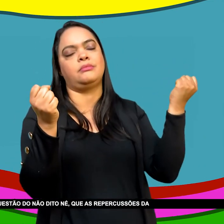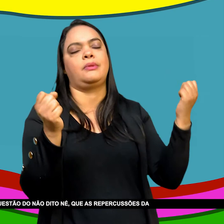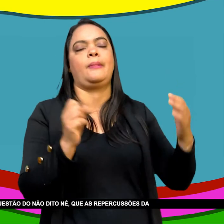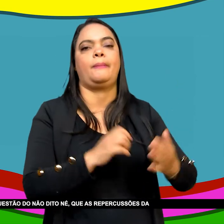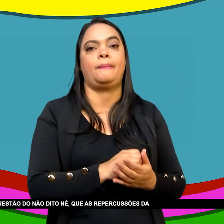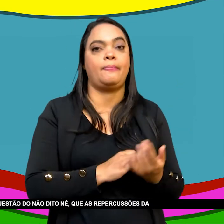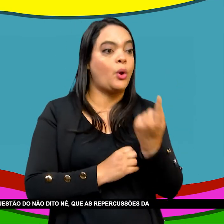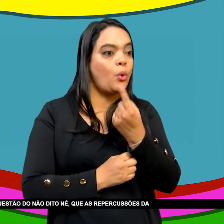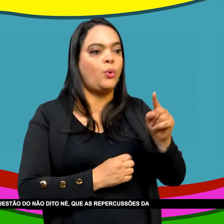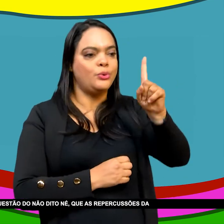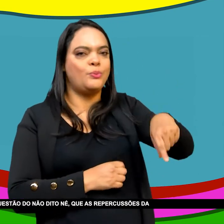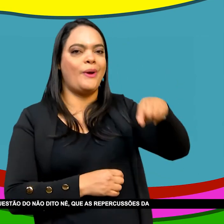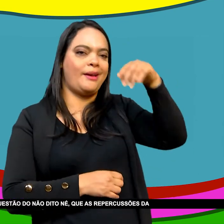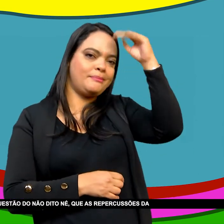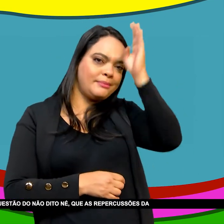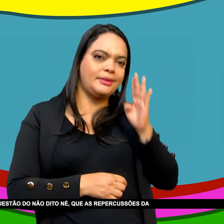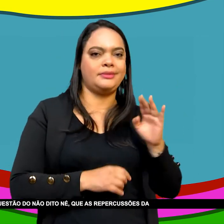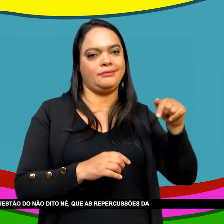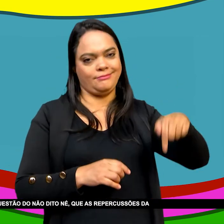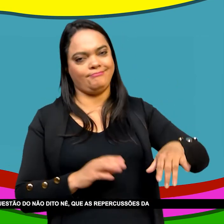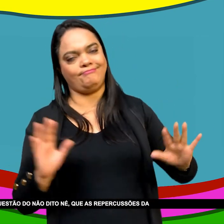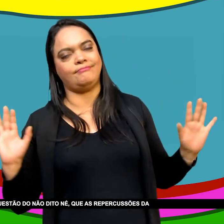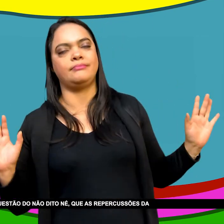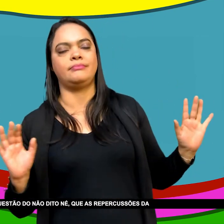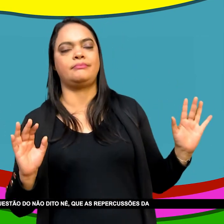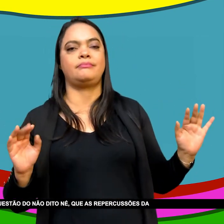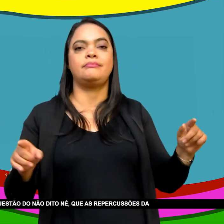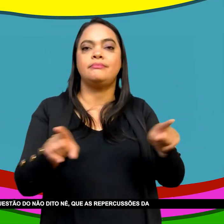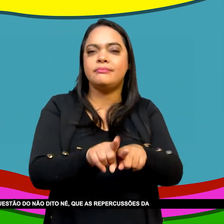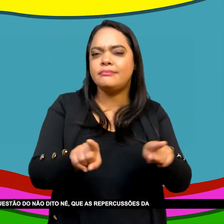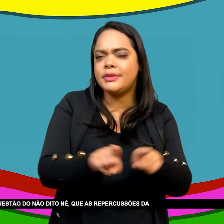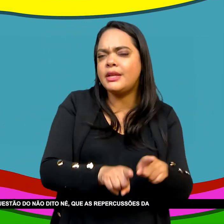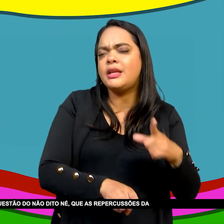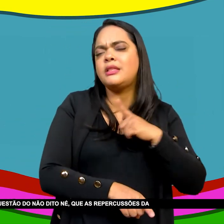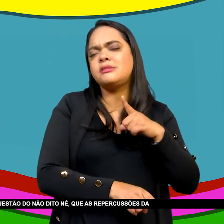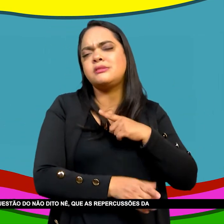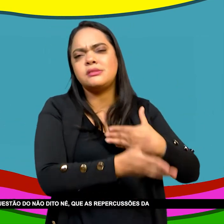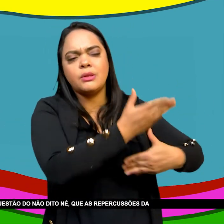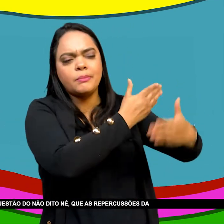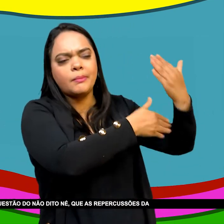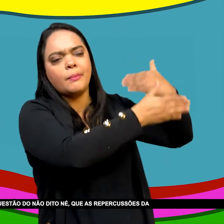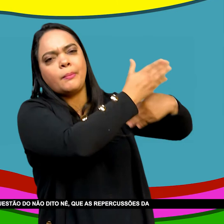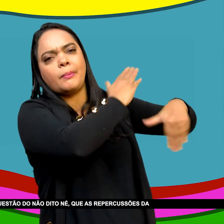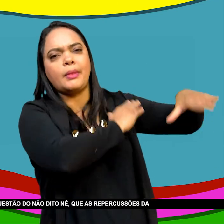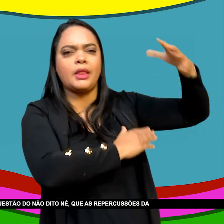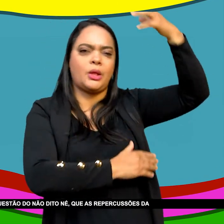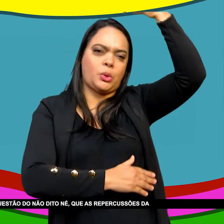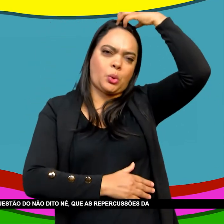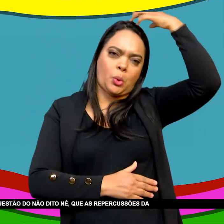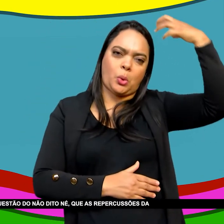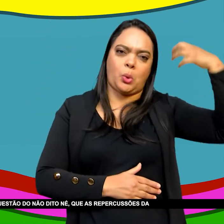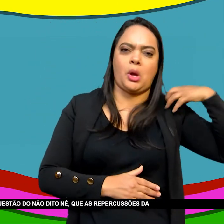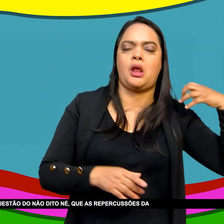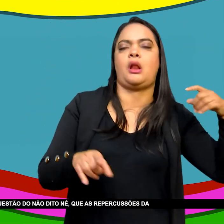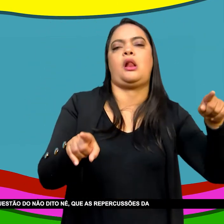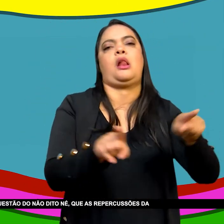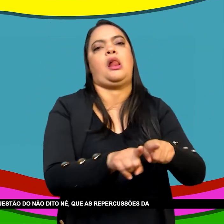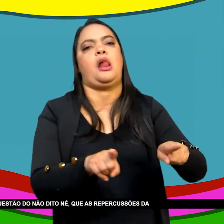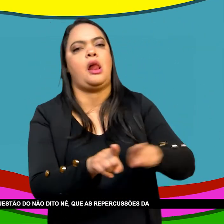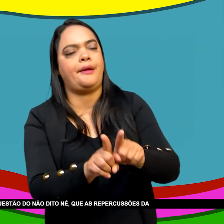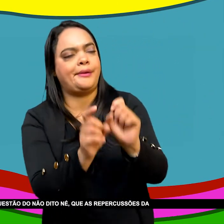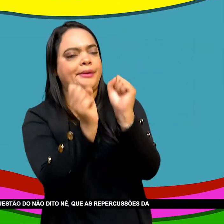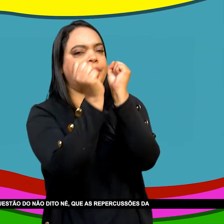pode Agregar A essa questão Do Do não dito Que é As